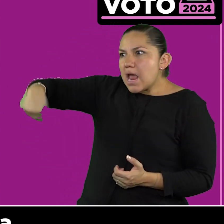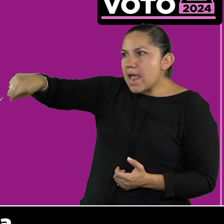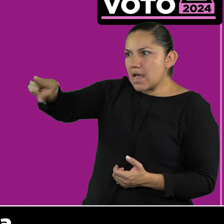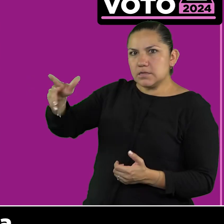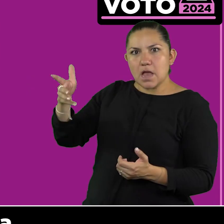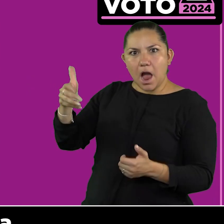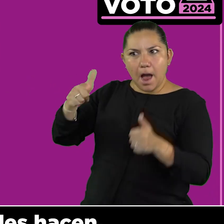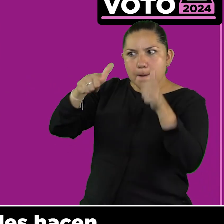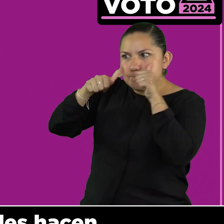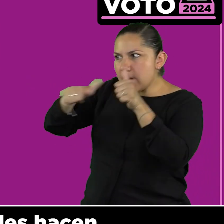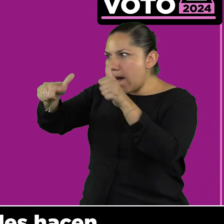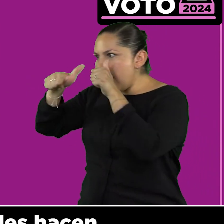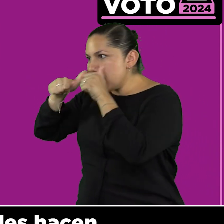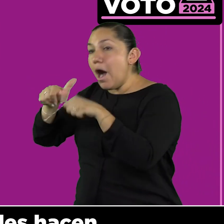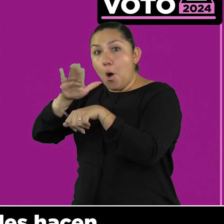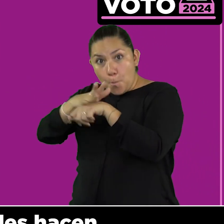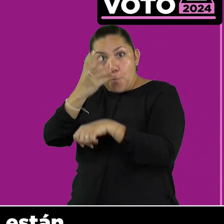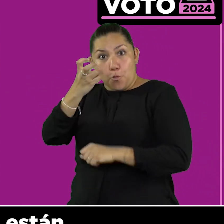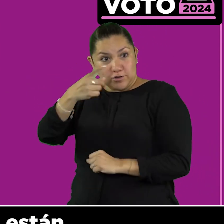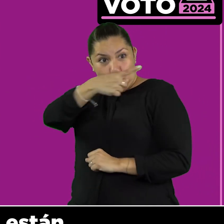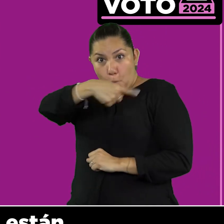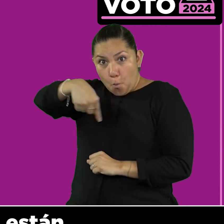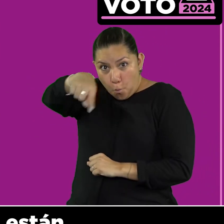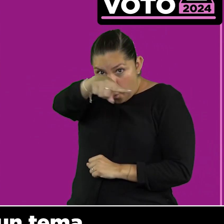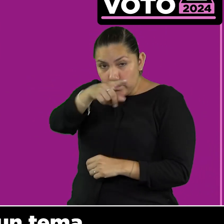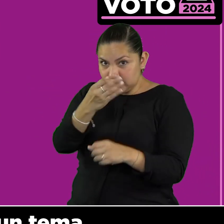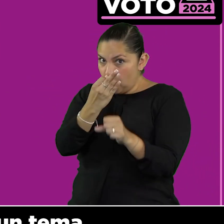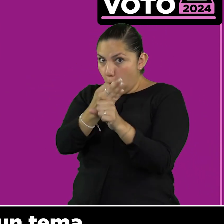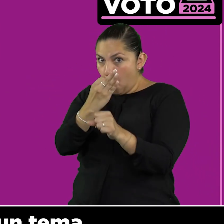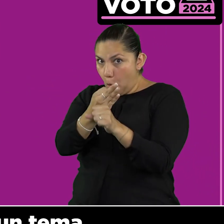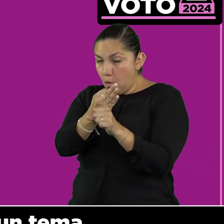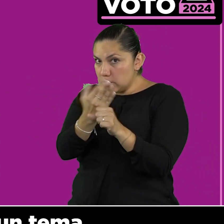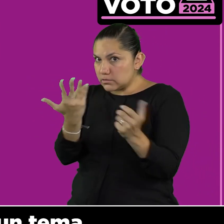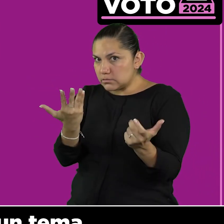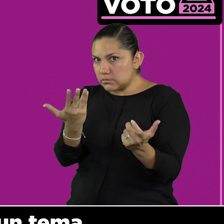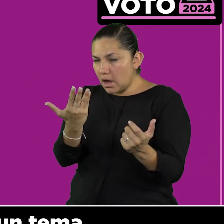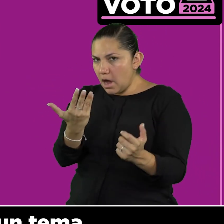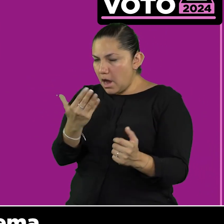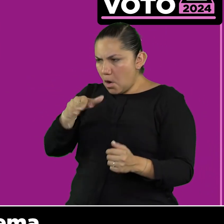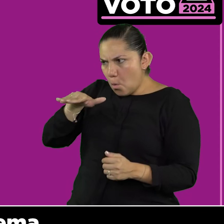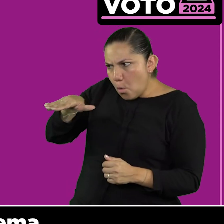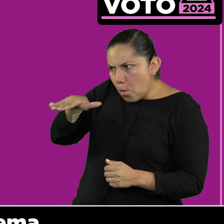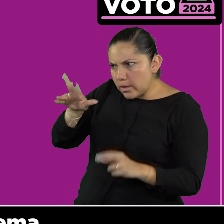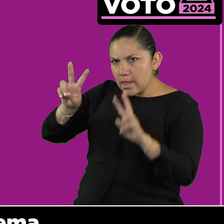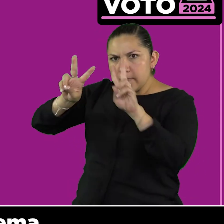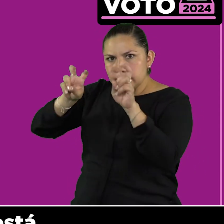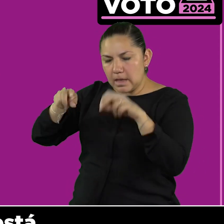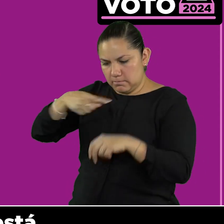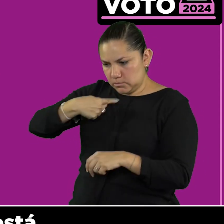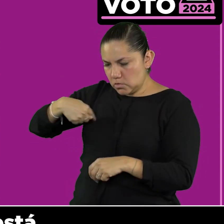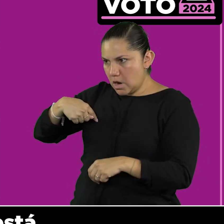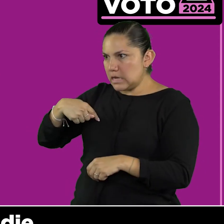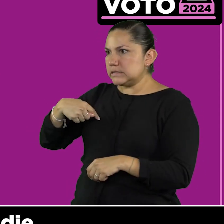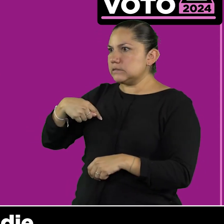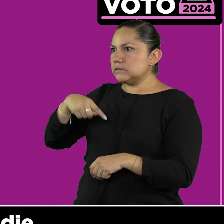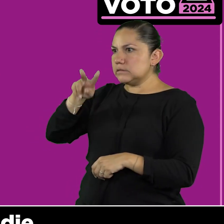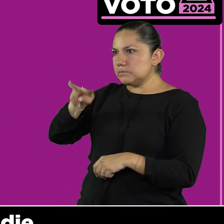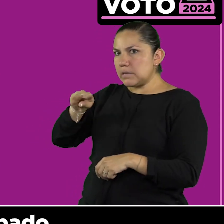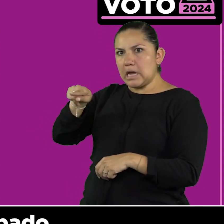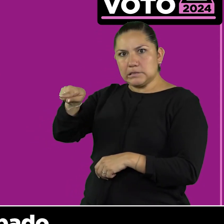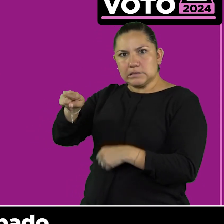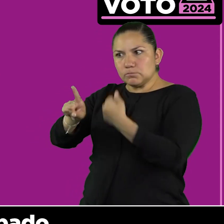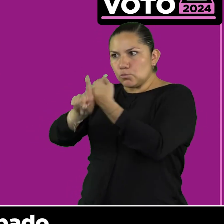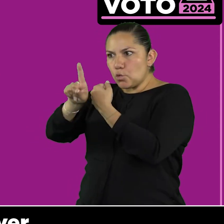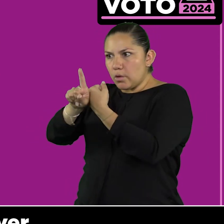esencia de lo que ustedes hacen, porque nos están visibilizando un tema, un problema que ahí está y que